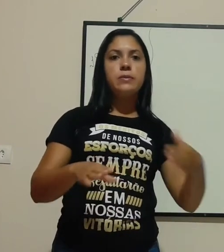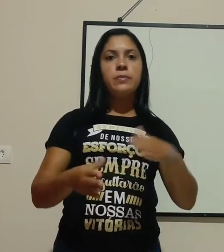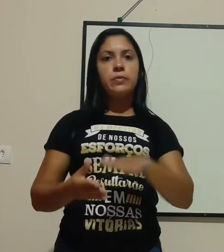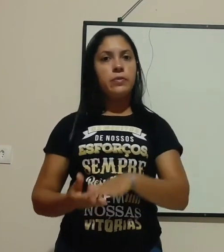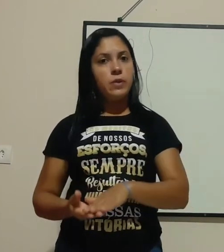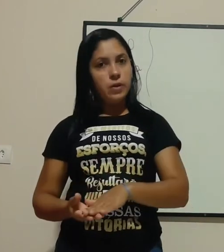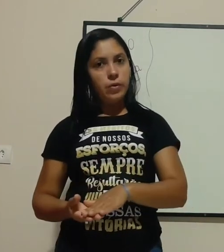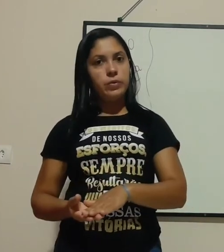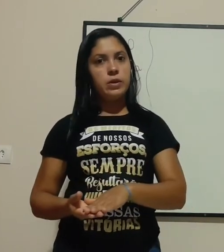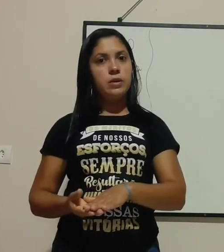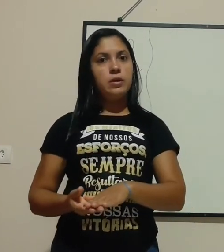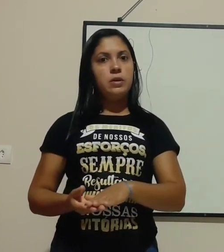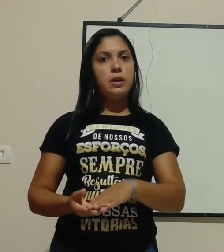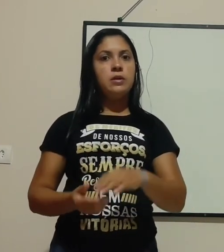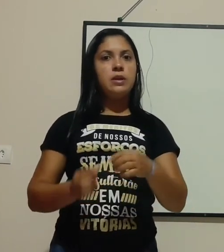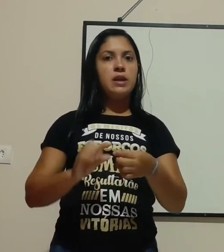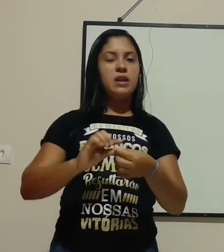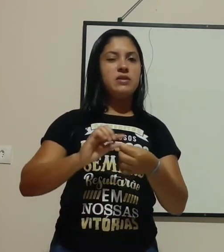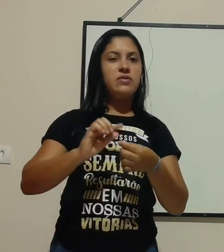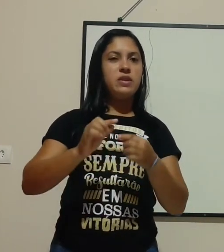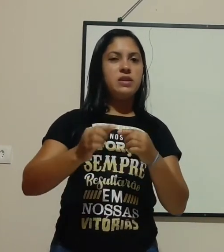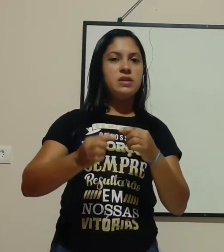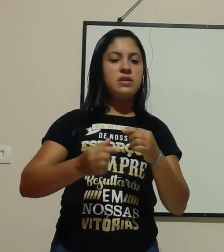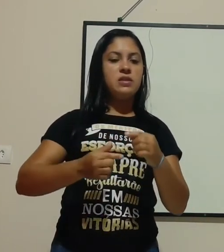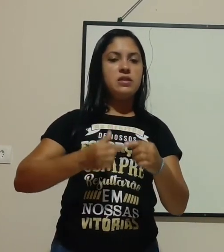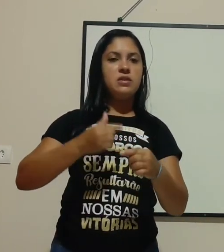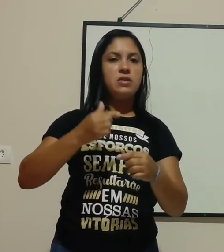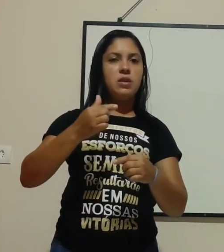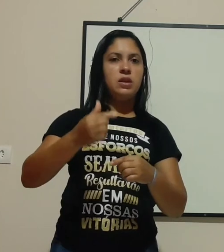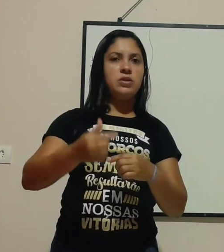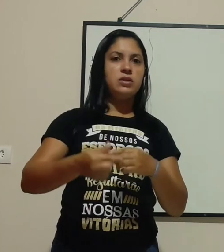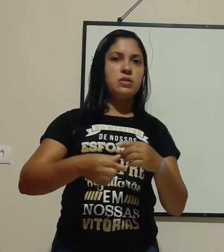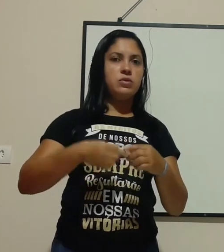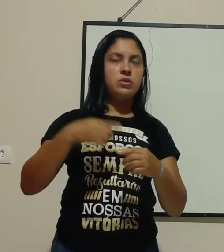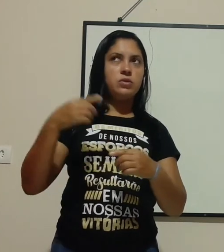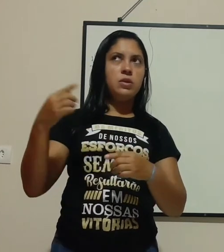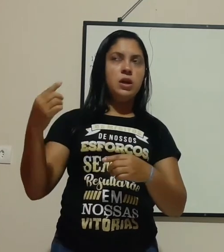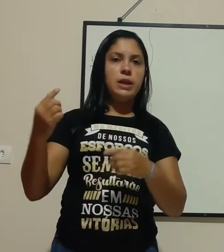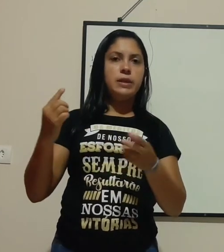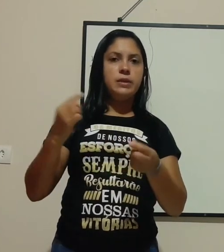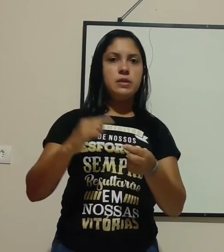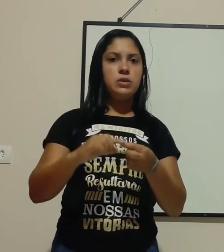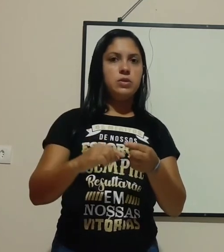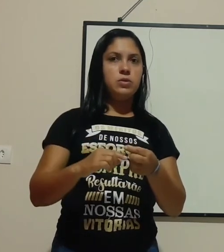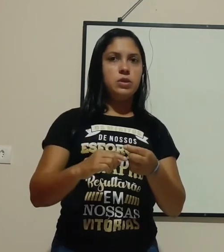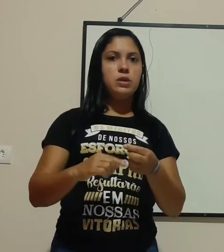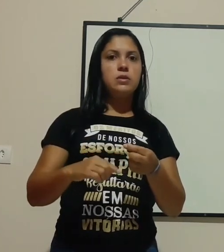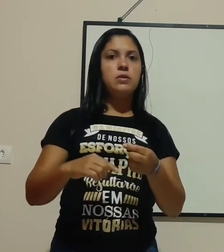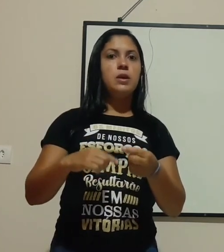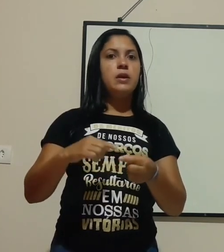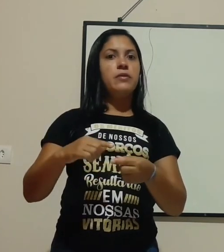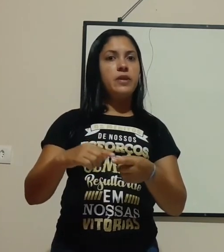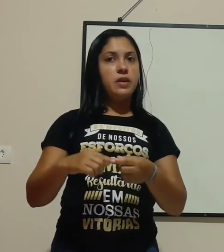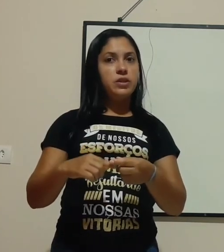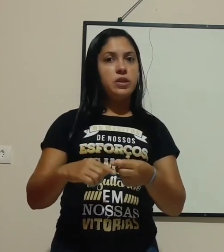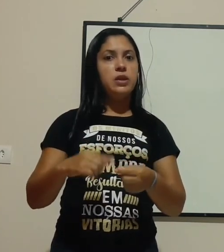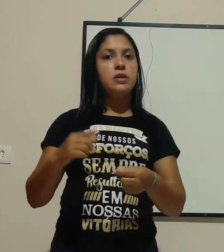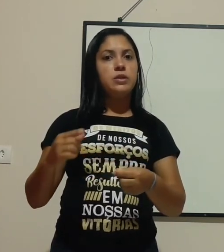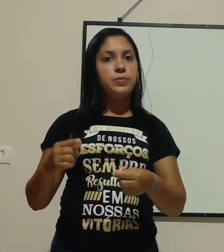e outra. Tem aquelas fitasinhas isolantes que os eletricistas utilizam? Feita de quê? De